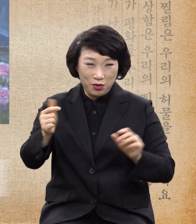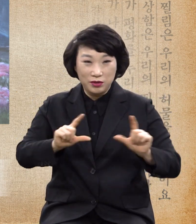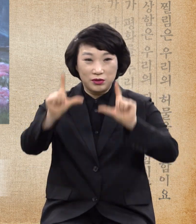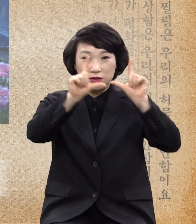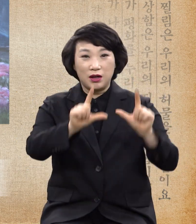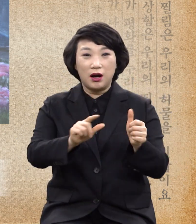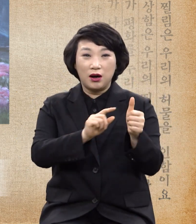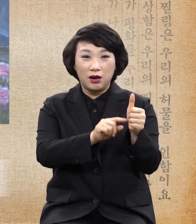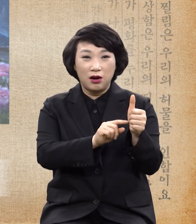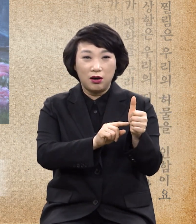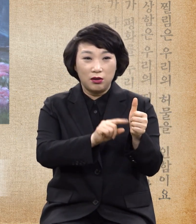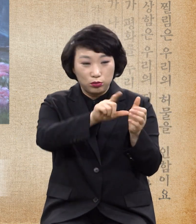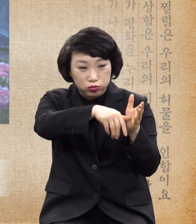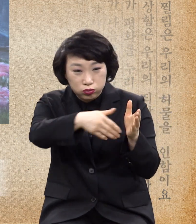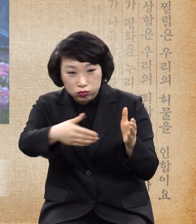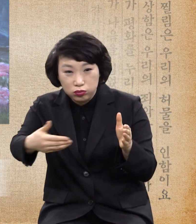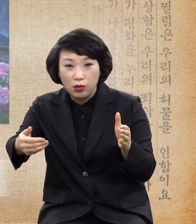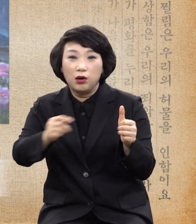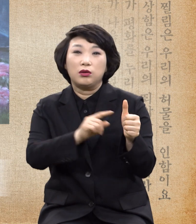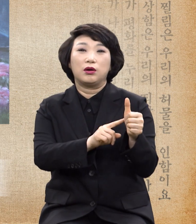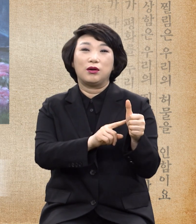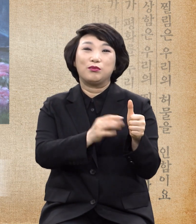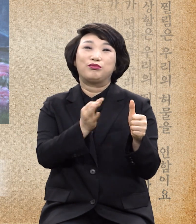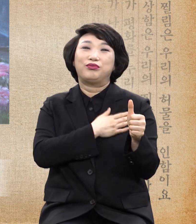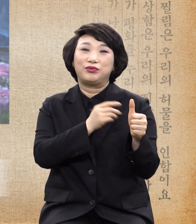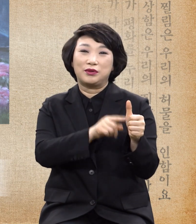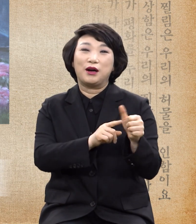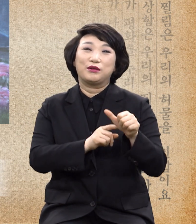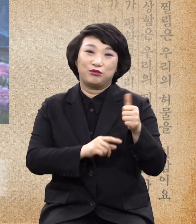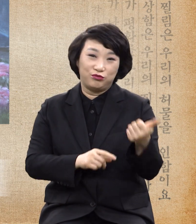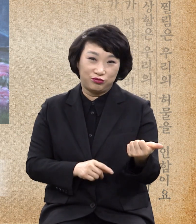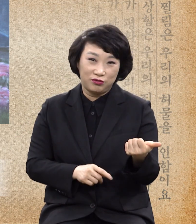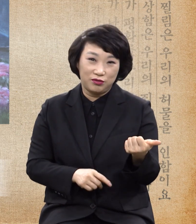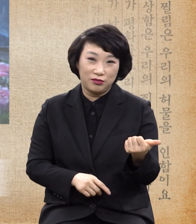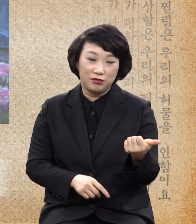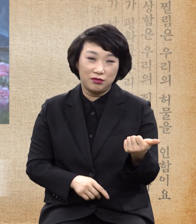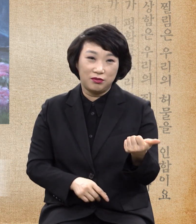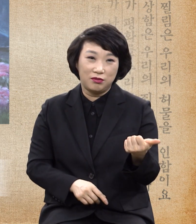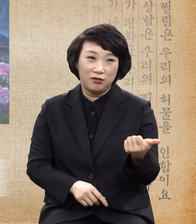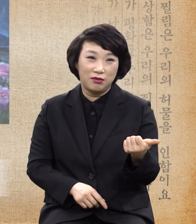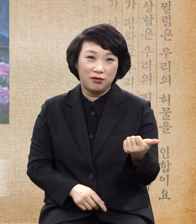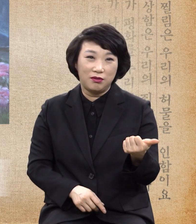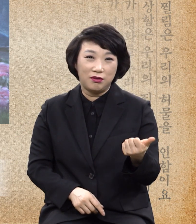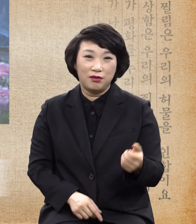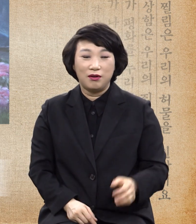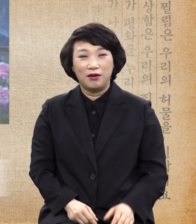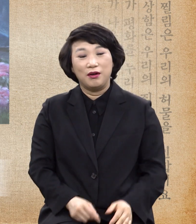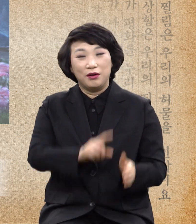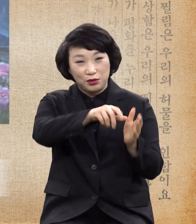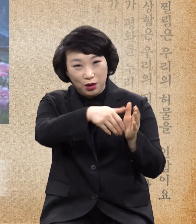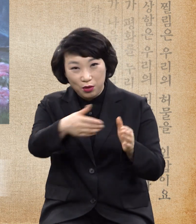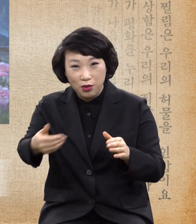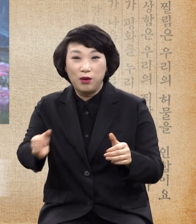세월이 가니까 죽었대요. 세월이 가니까 죽었대요.